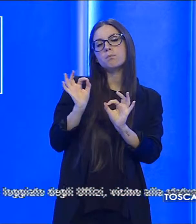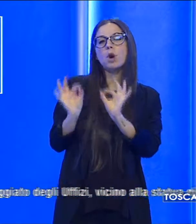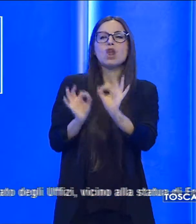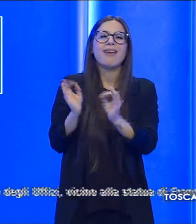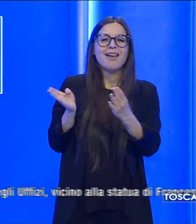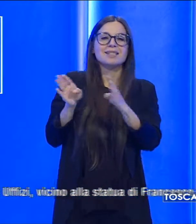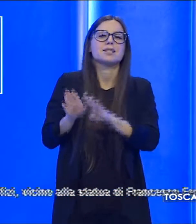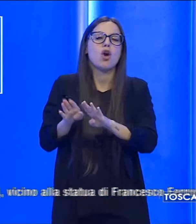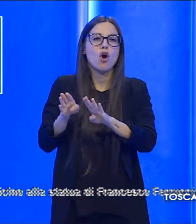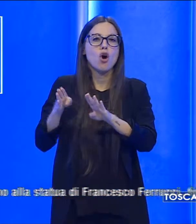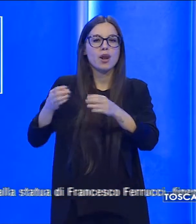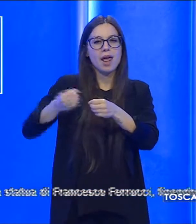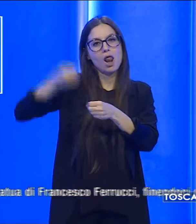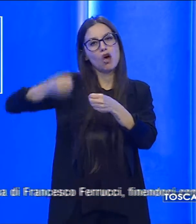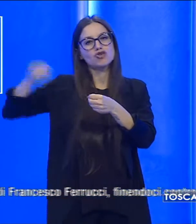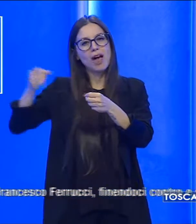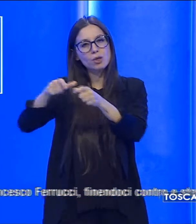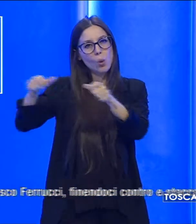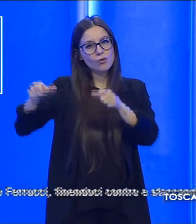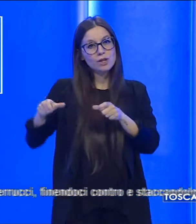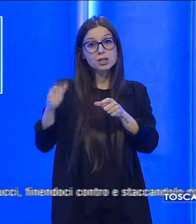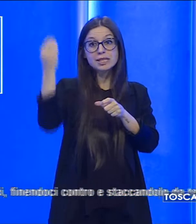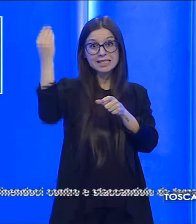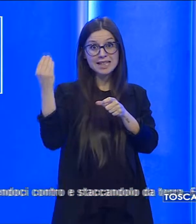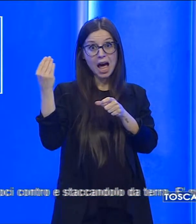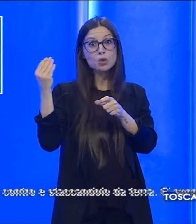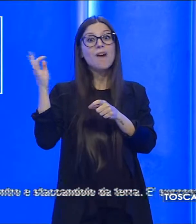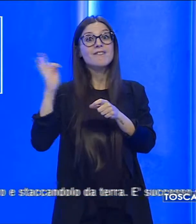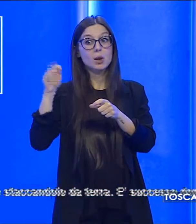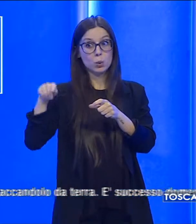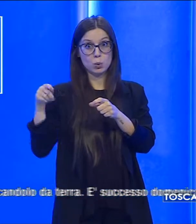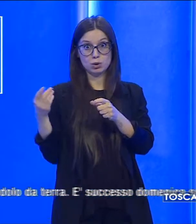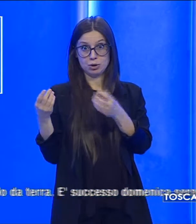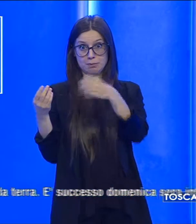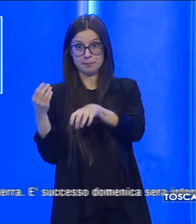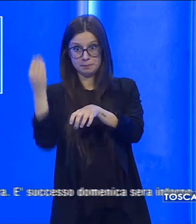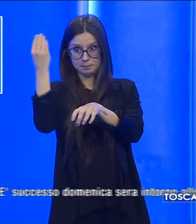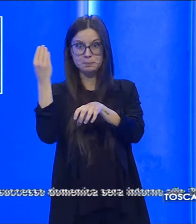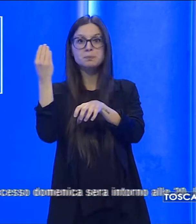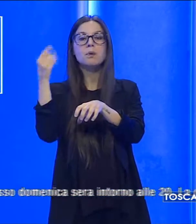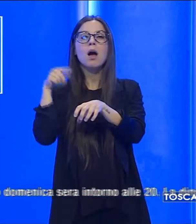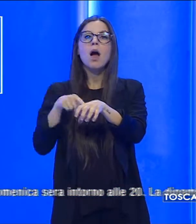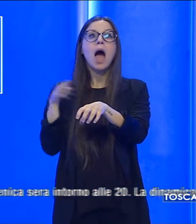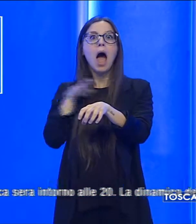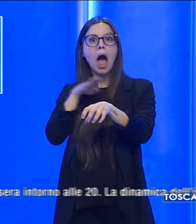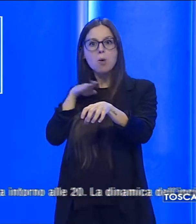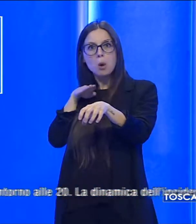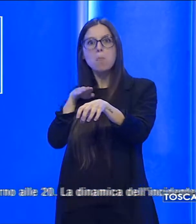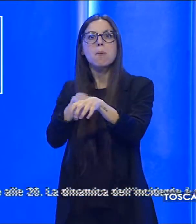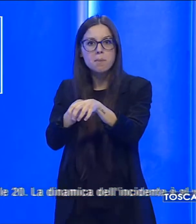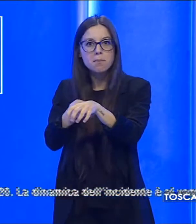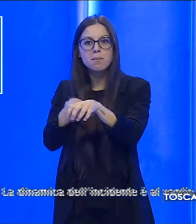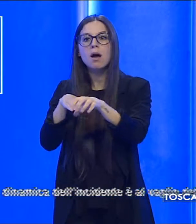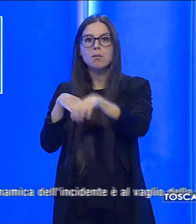vicino alla statua di Francesco Ferrucci, e ci è finito contro e lo ha anche staccato da terra.